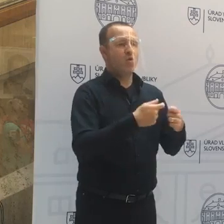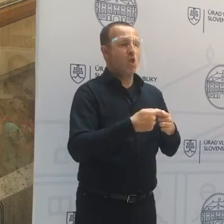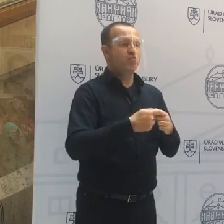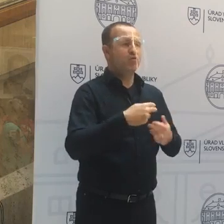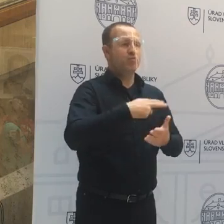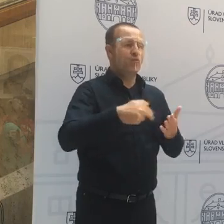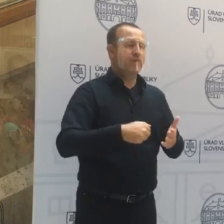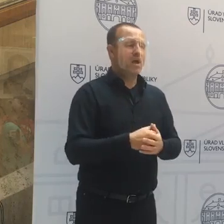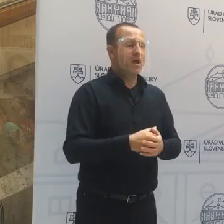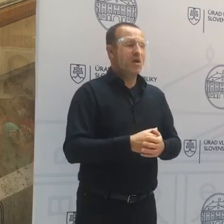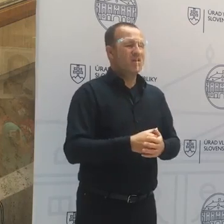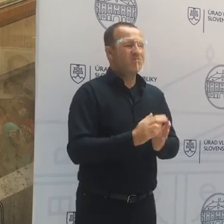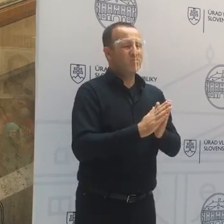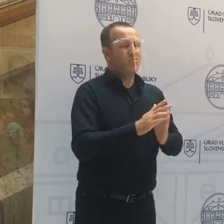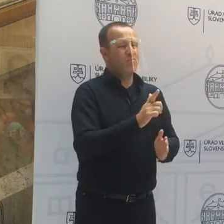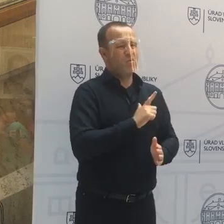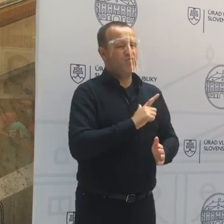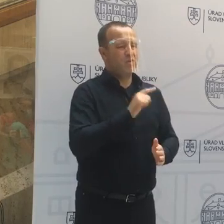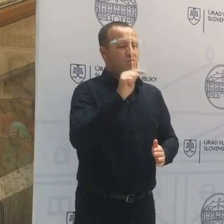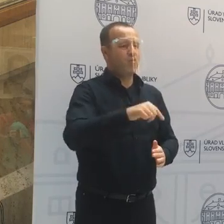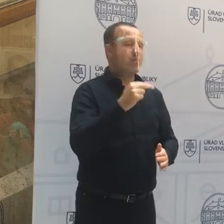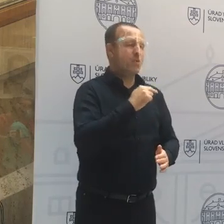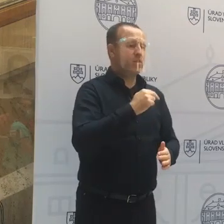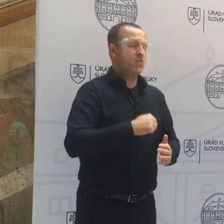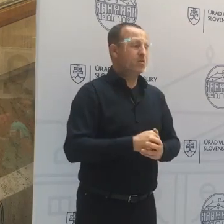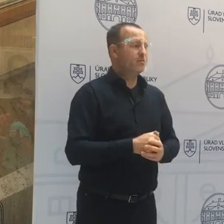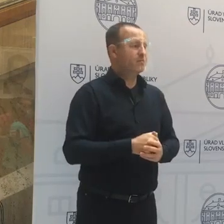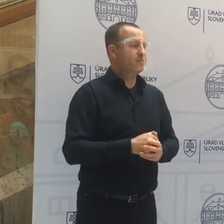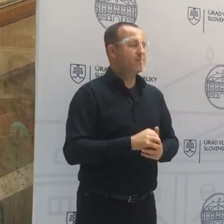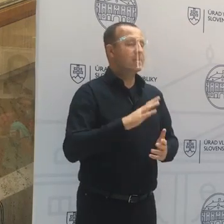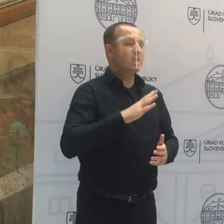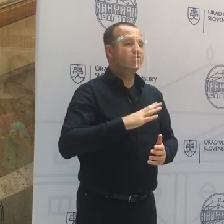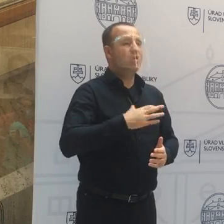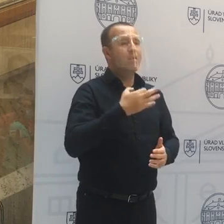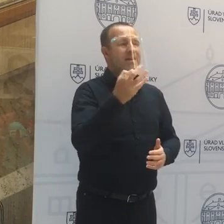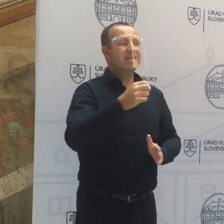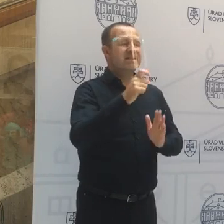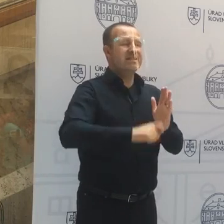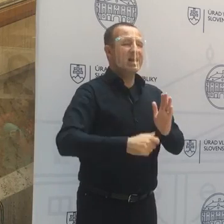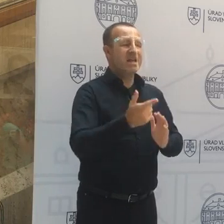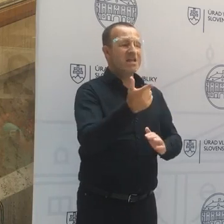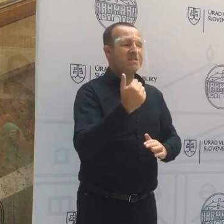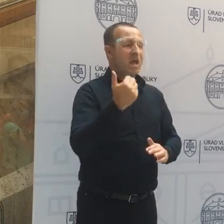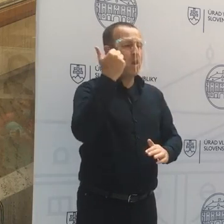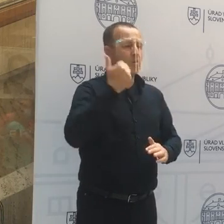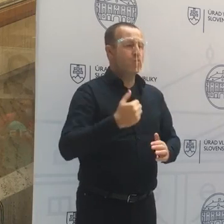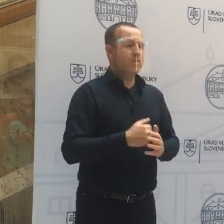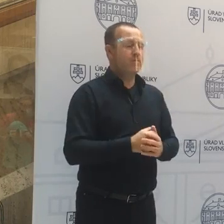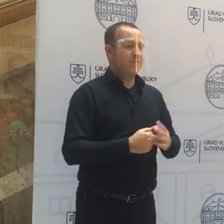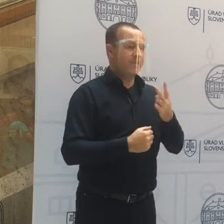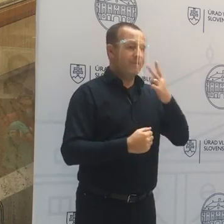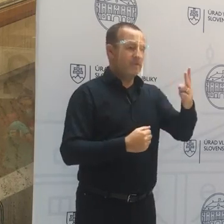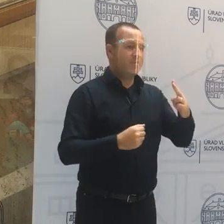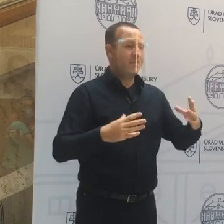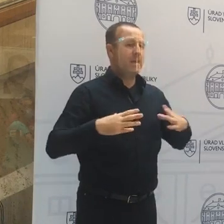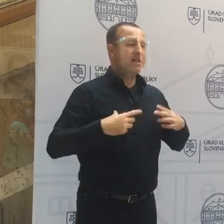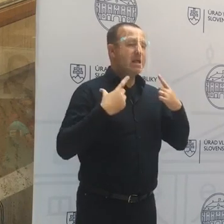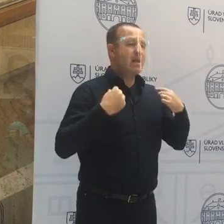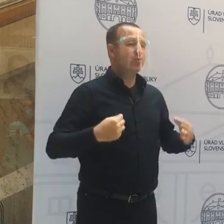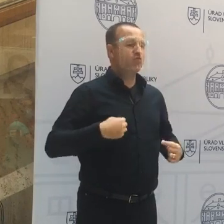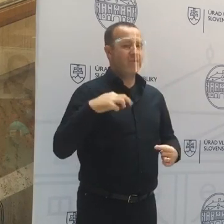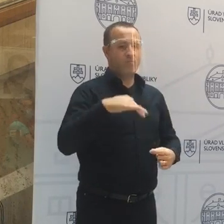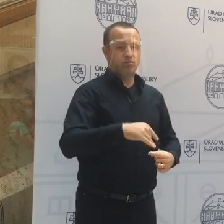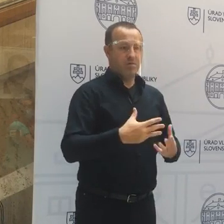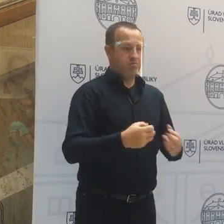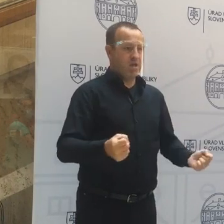Či viete, aké následky? Vyčkajte do pondelka. Ešte sa chcem spýtať na stranu za ľudí, akým spôsobom, vidíme, že Veronika Remišova tu nie je, ale ako